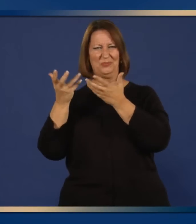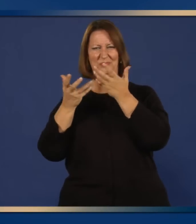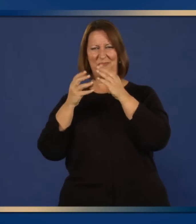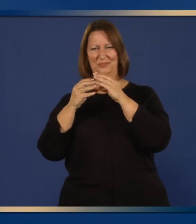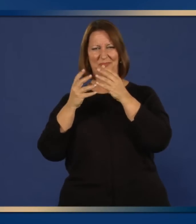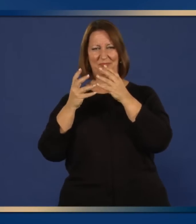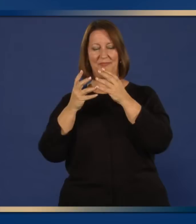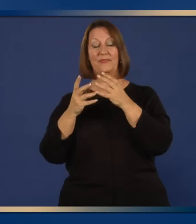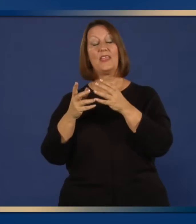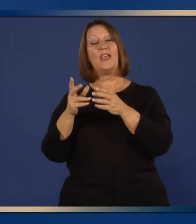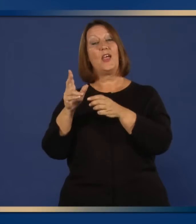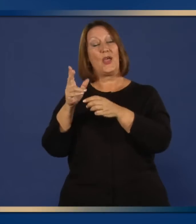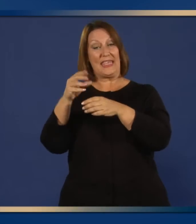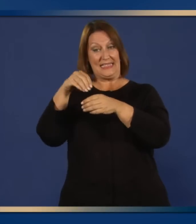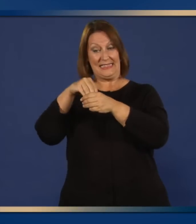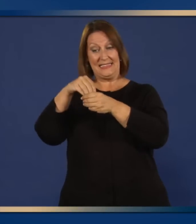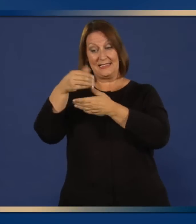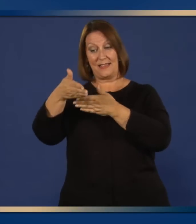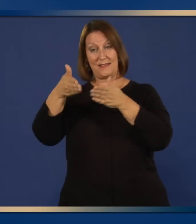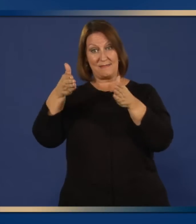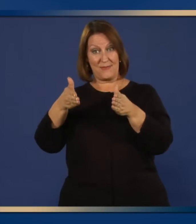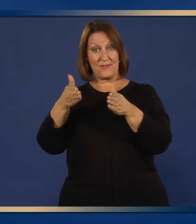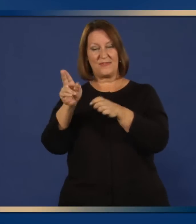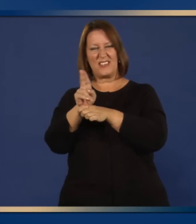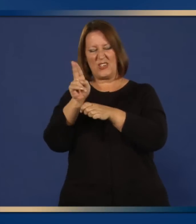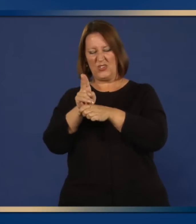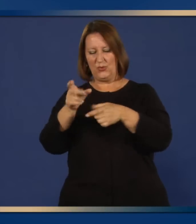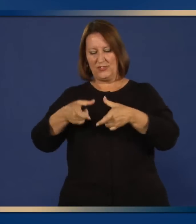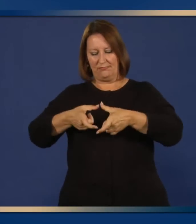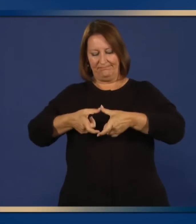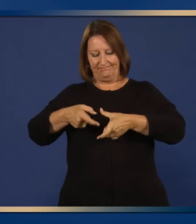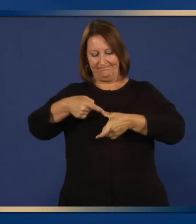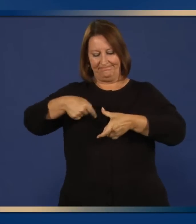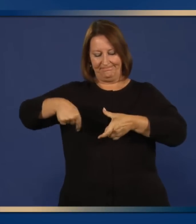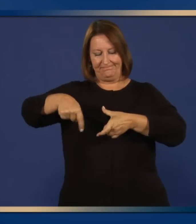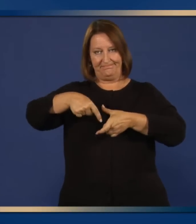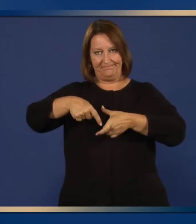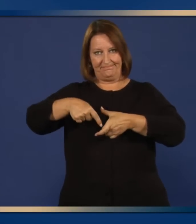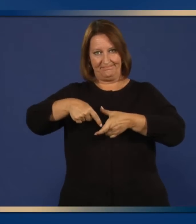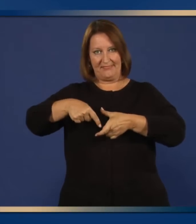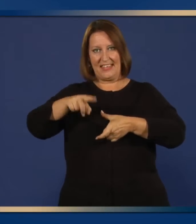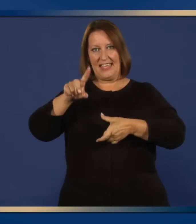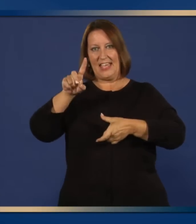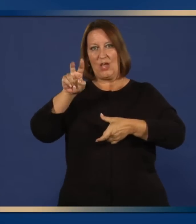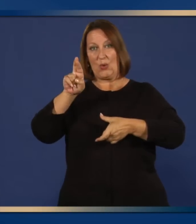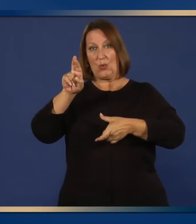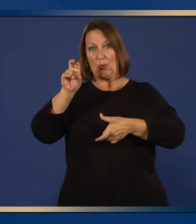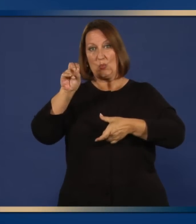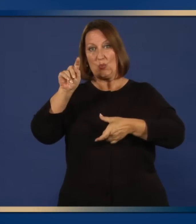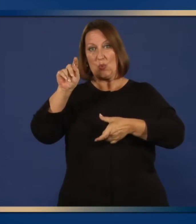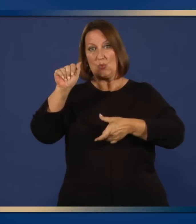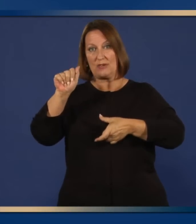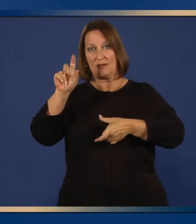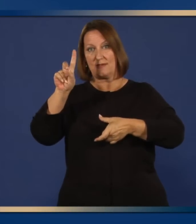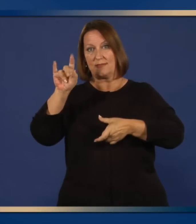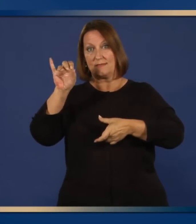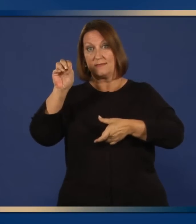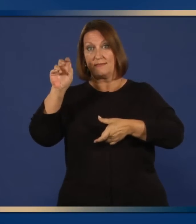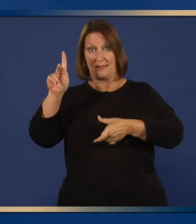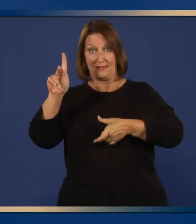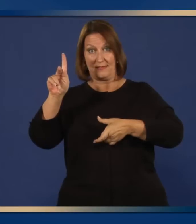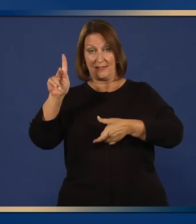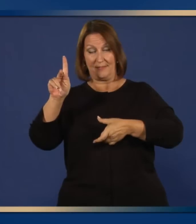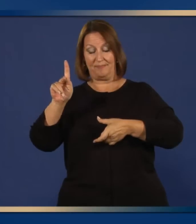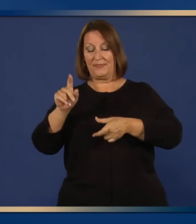El Zanamivir viene en un disco medicamento llamado rotadisc y se inhala